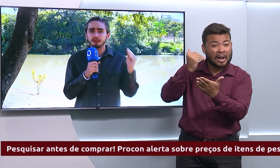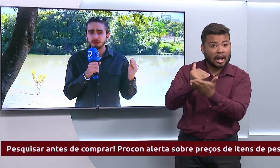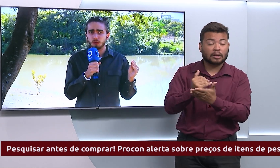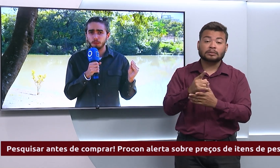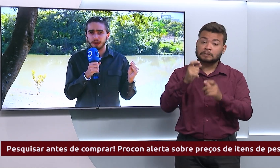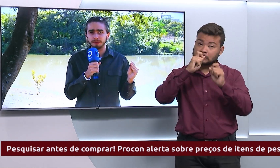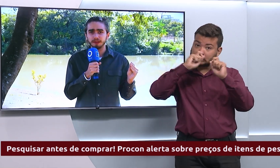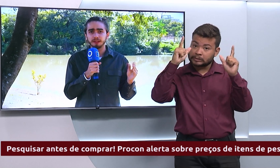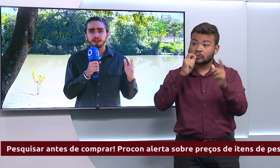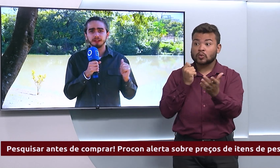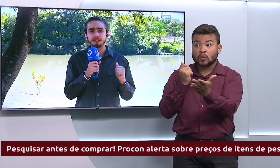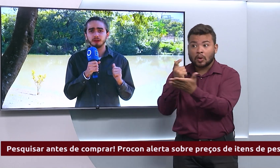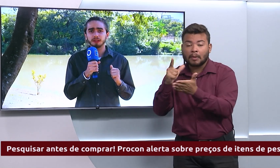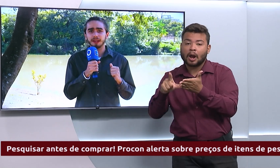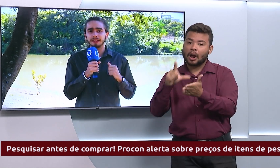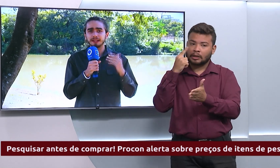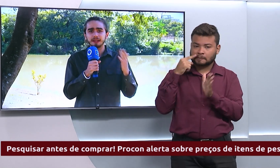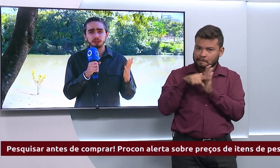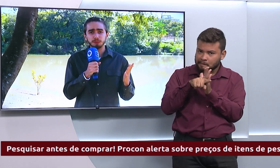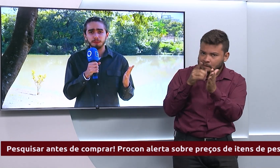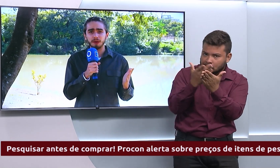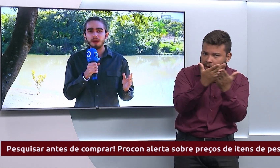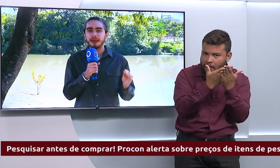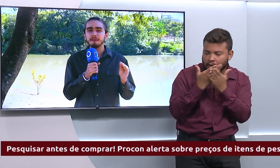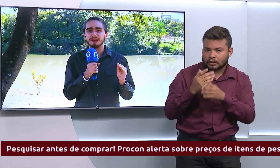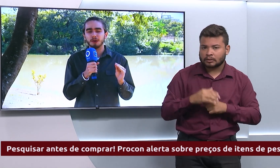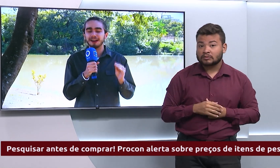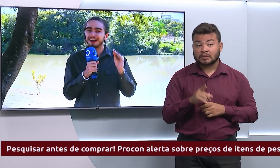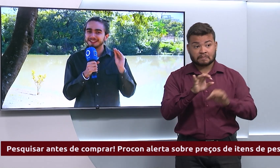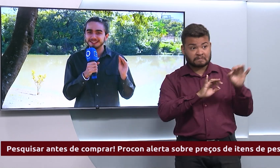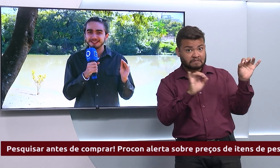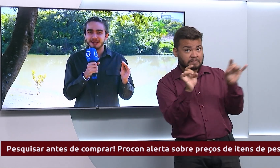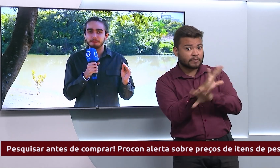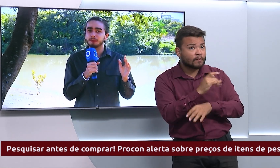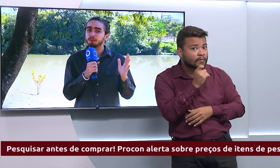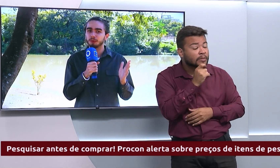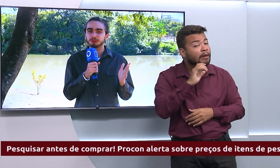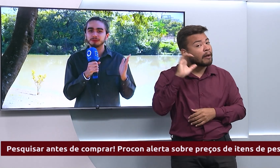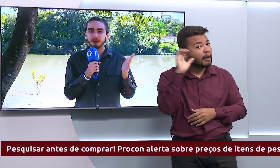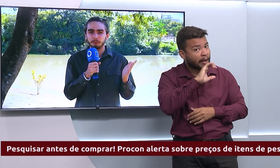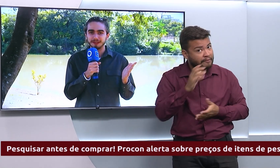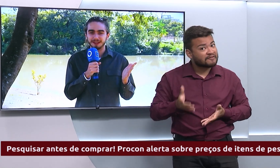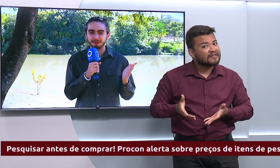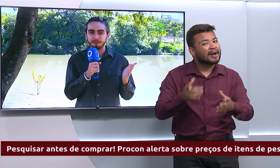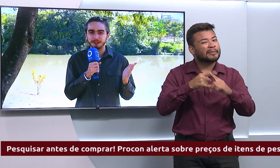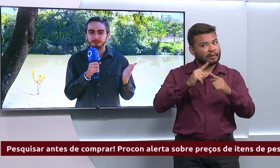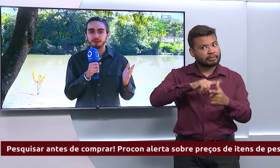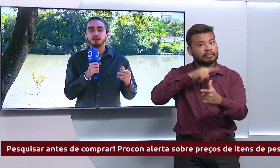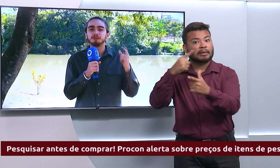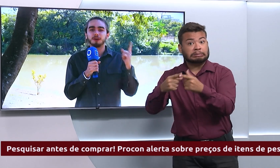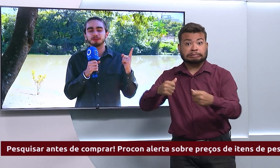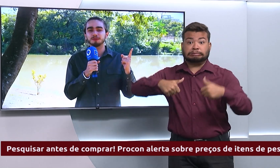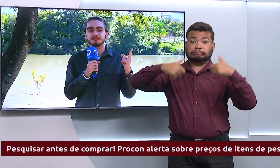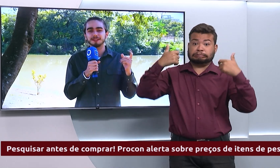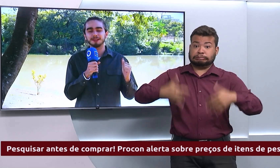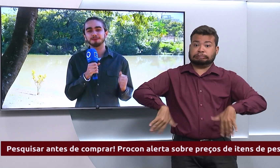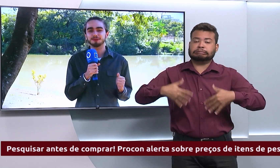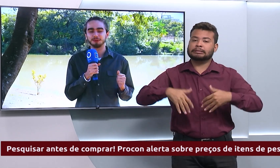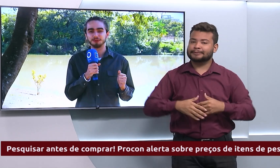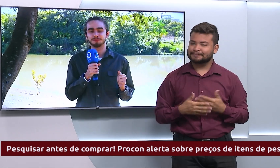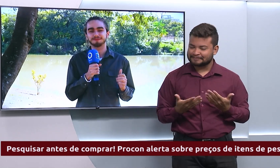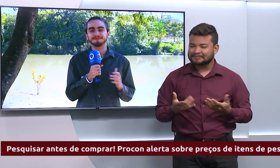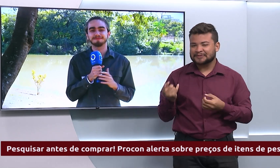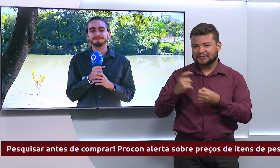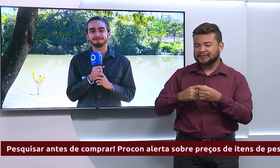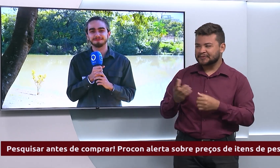sempre antes de comprar. Então quem ainda não se preparou é melhor agilizar para o bolso não pesar, não é mesmo? Volto com vocês aí do